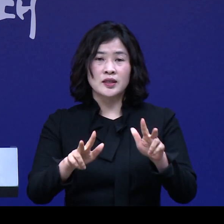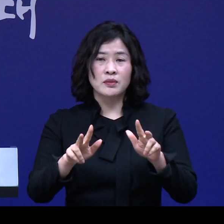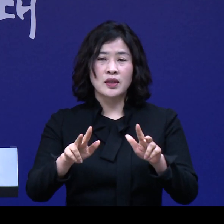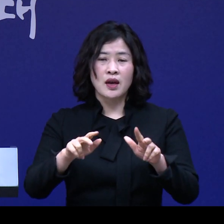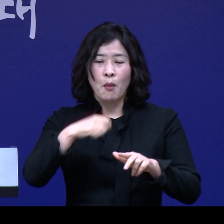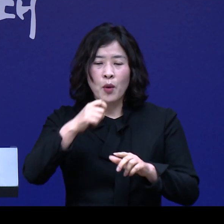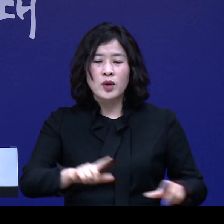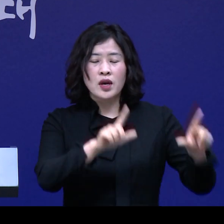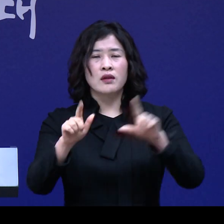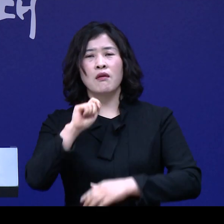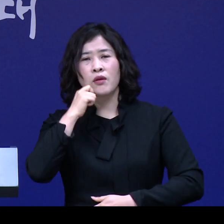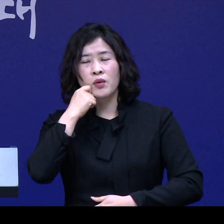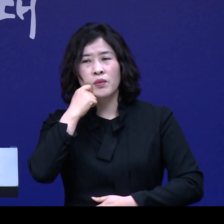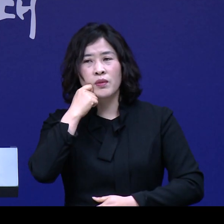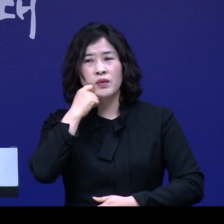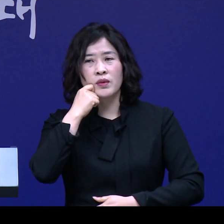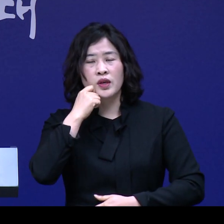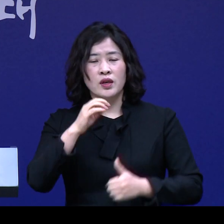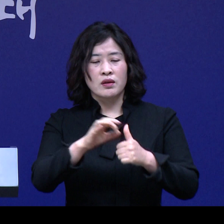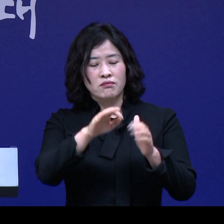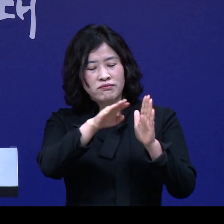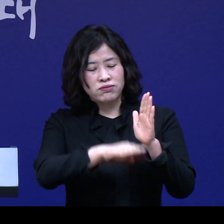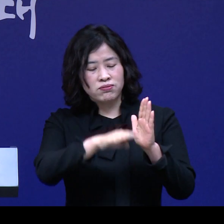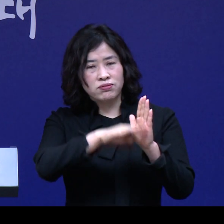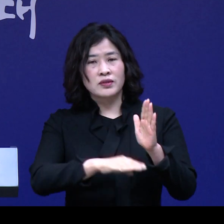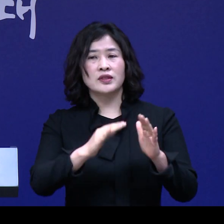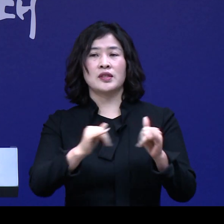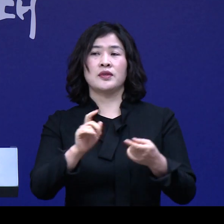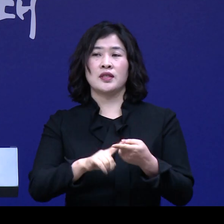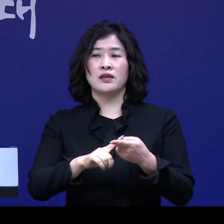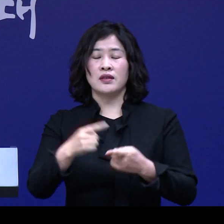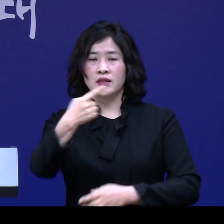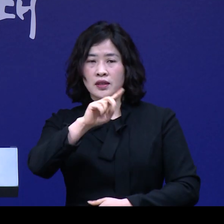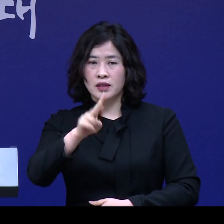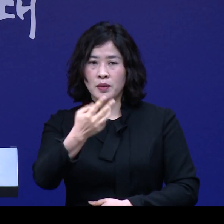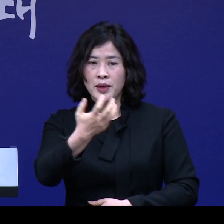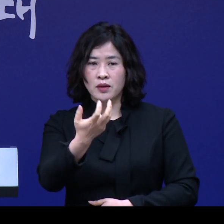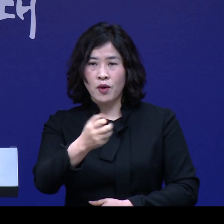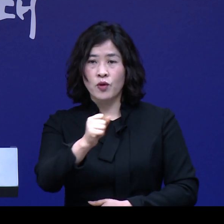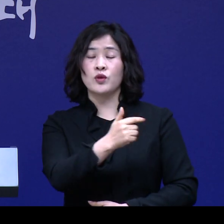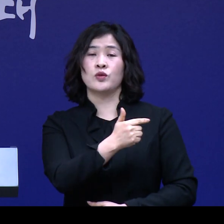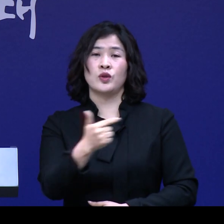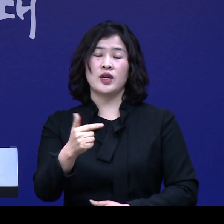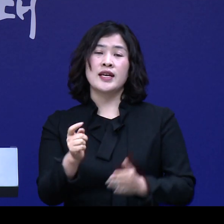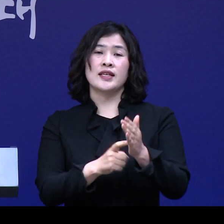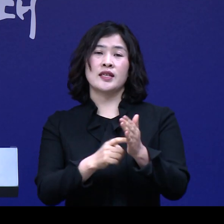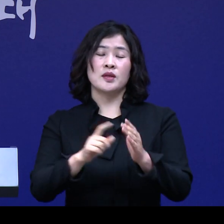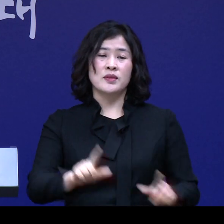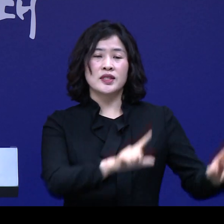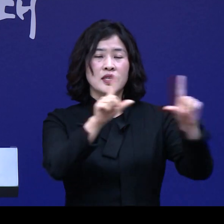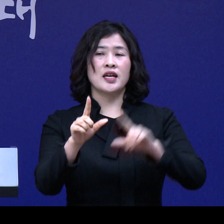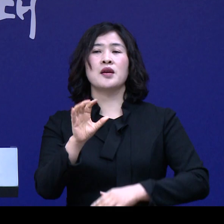생계에 어려움이 있는 저소득 취약계층을 위해서 1280억 원 규모의 긴급